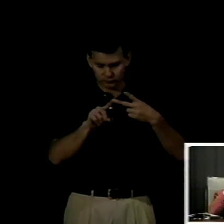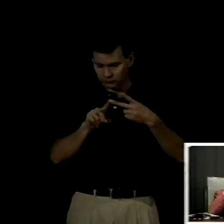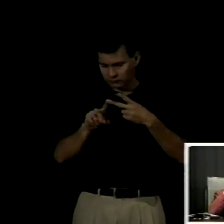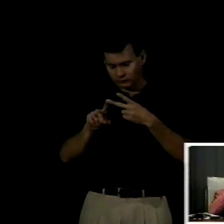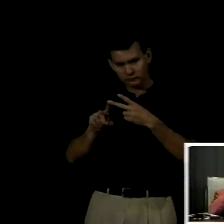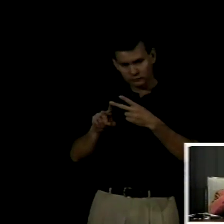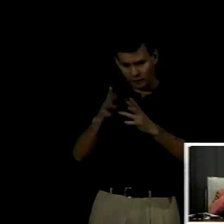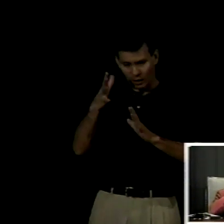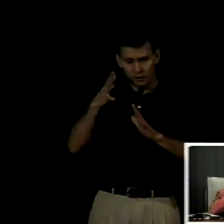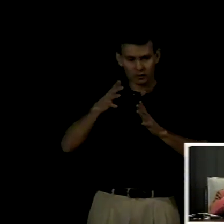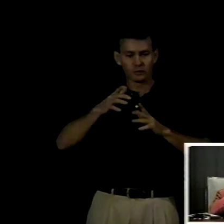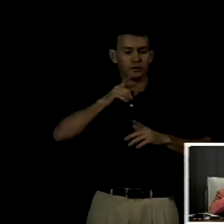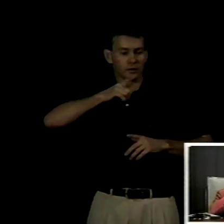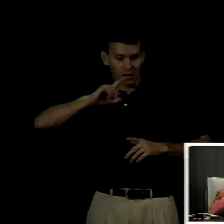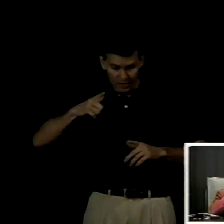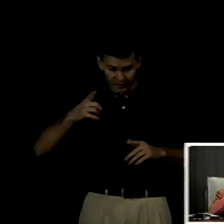y el trabajo con el entorno lingüístico